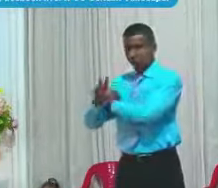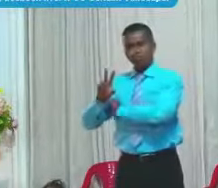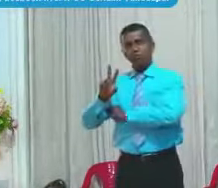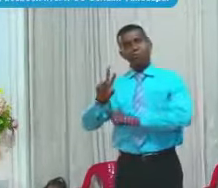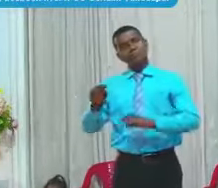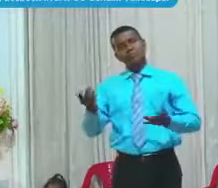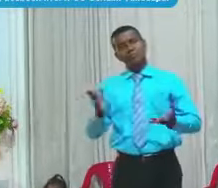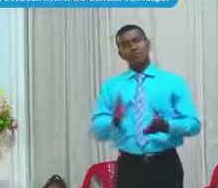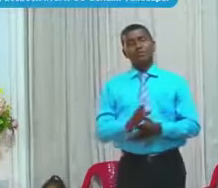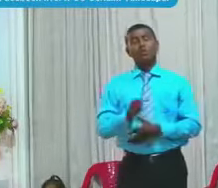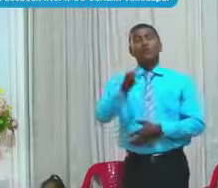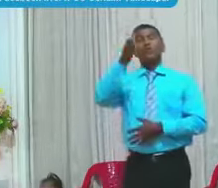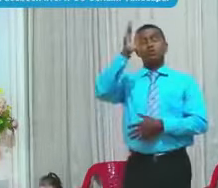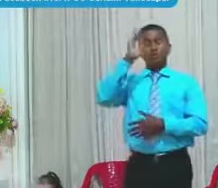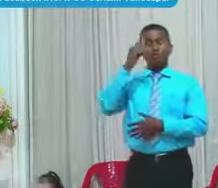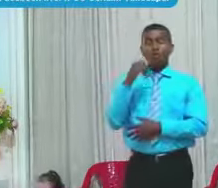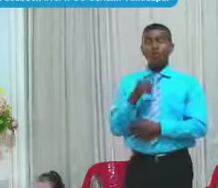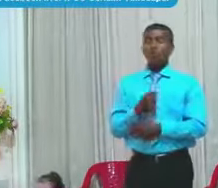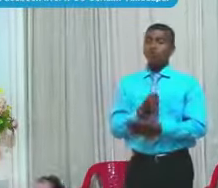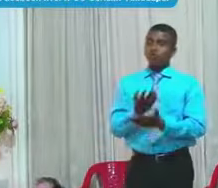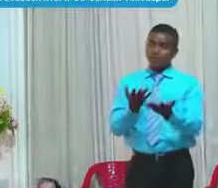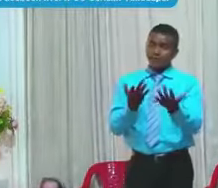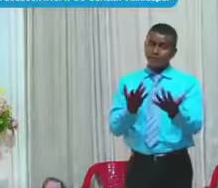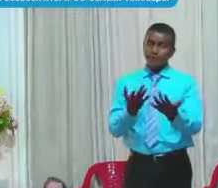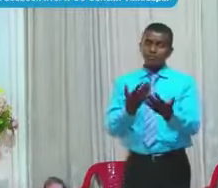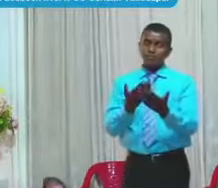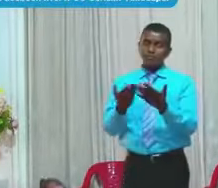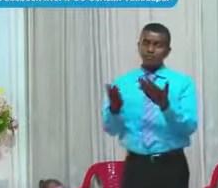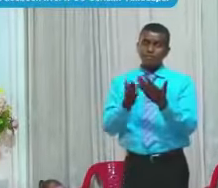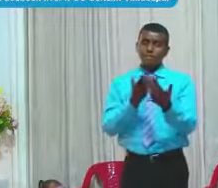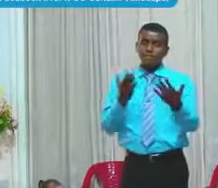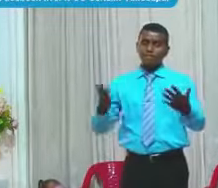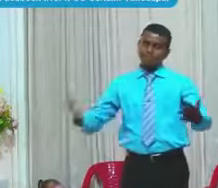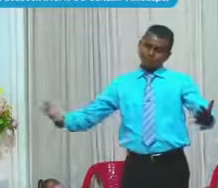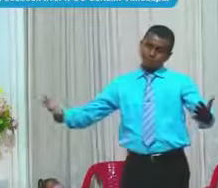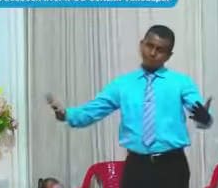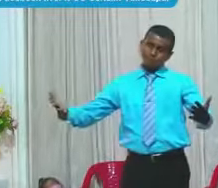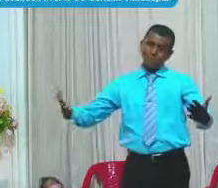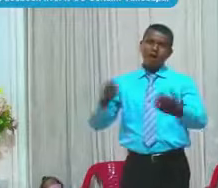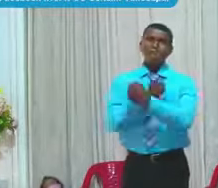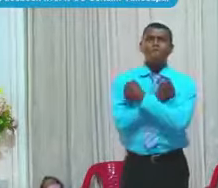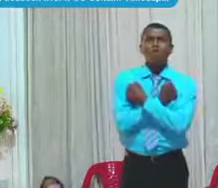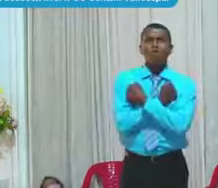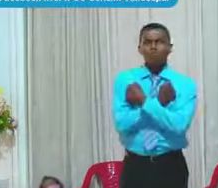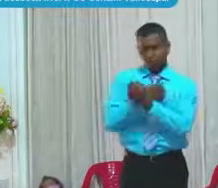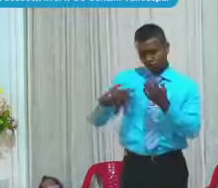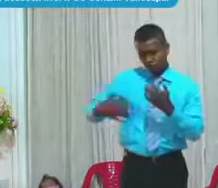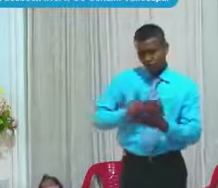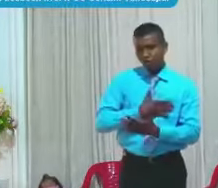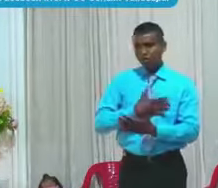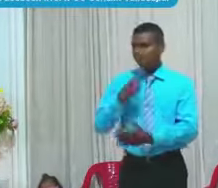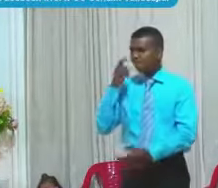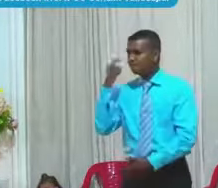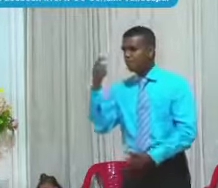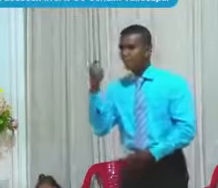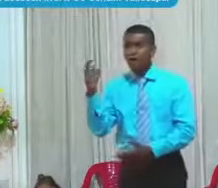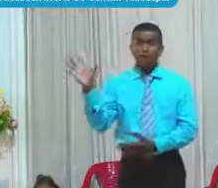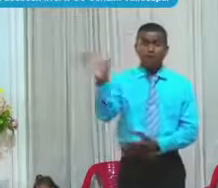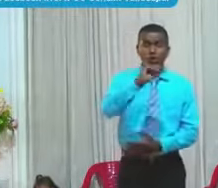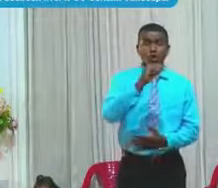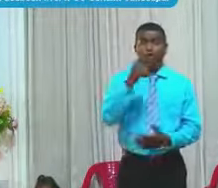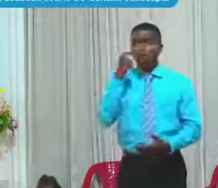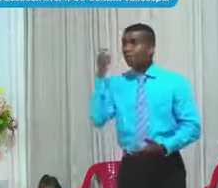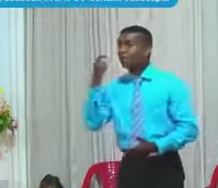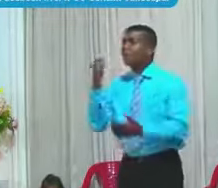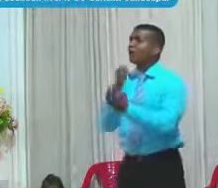Dios anda Tendiendo brazos De amor Y de misericordia Los que le buscan Con todo el corazón Lo hallan